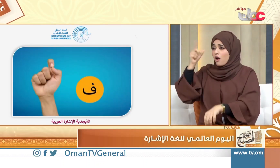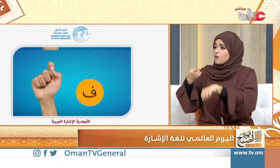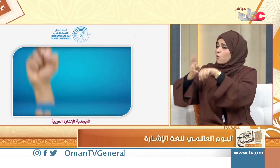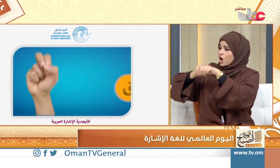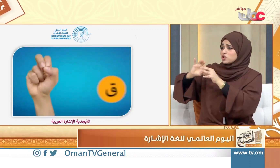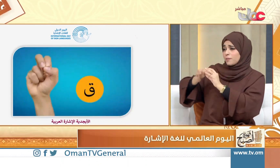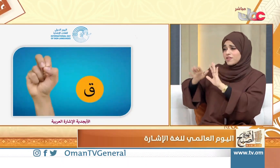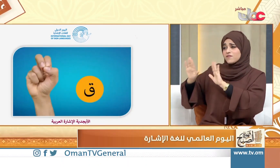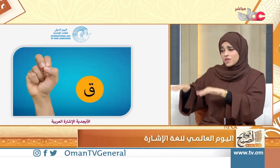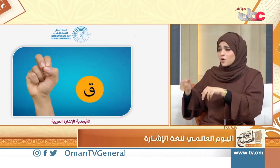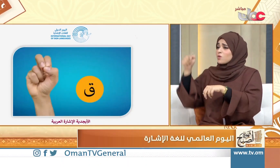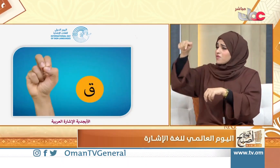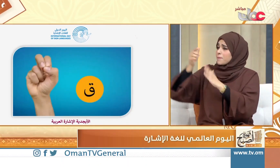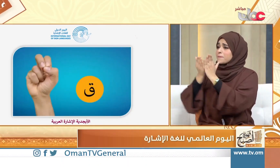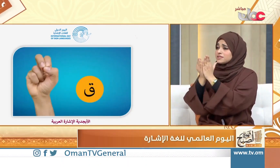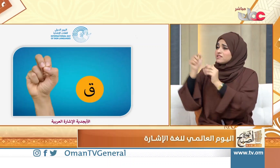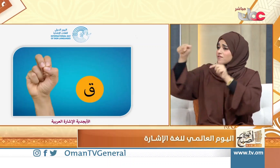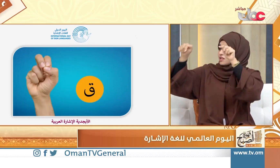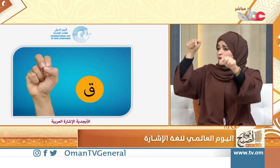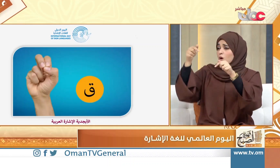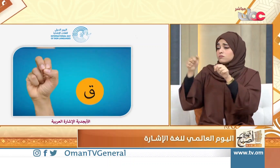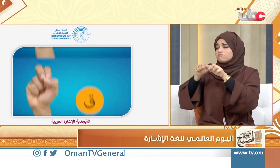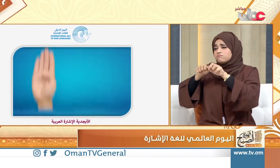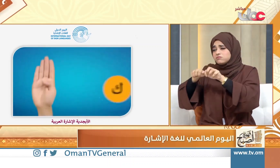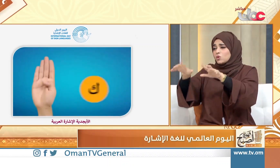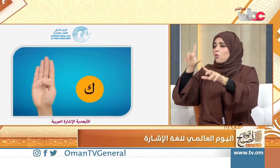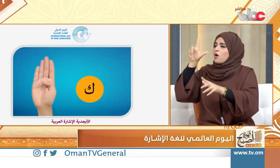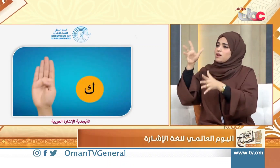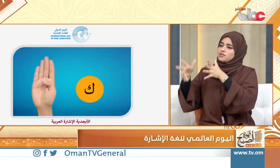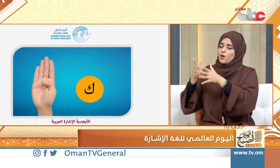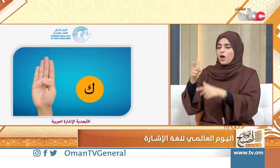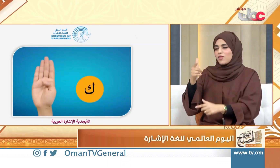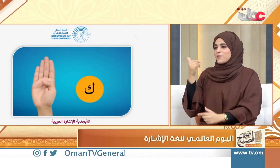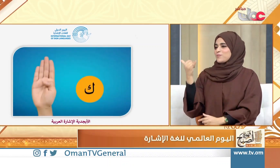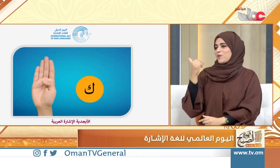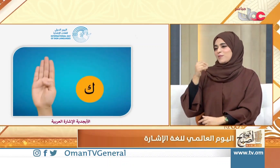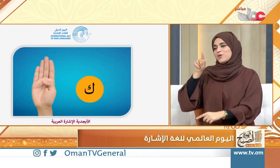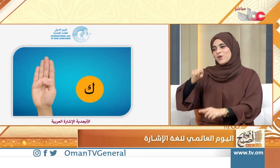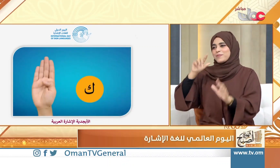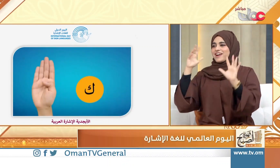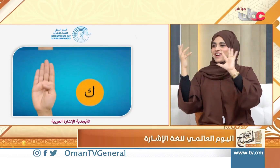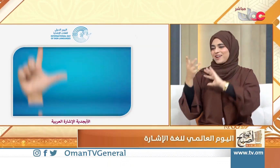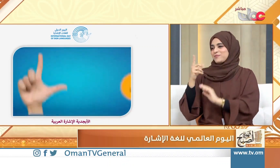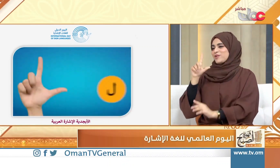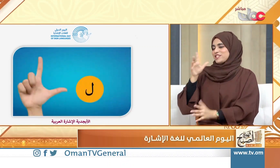وشركة ساينبوك أيضاً احتفلوا عبر مواقع التواصل الاجتماعي بينشر المنشورات